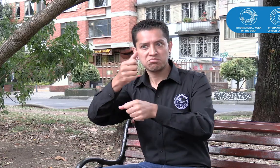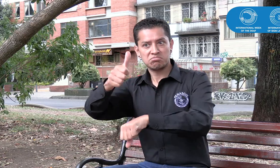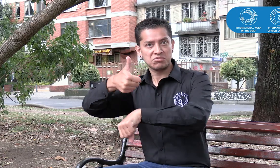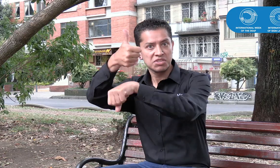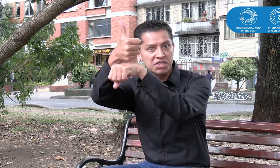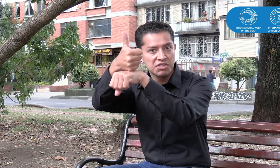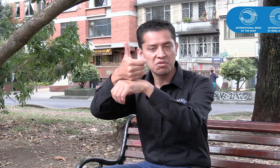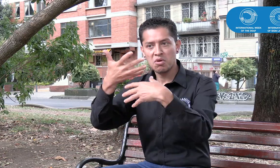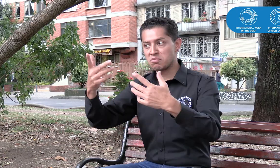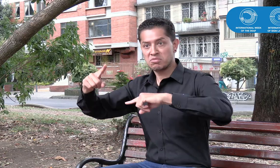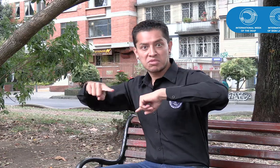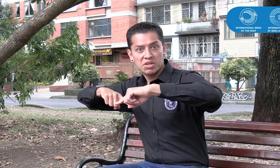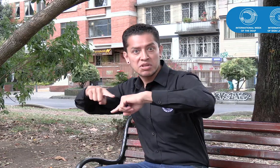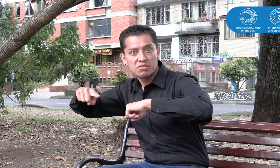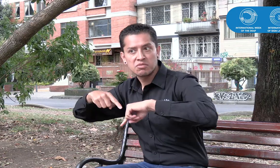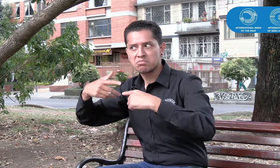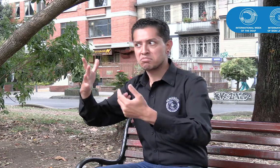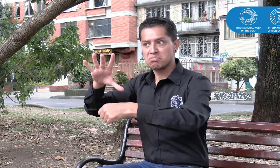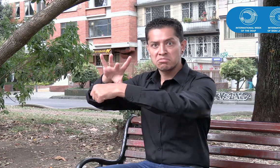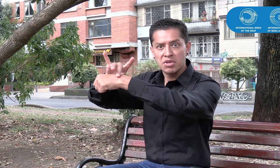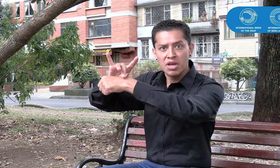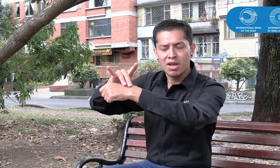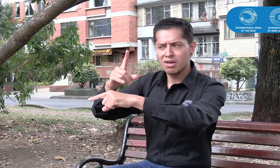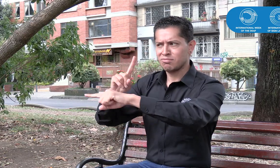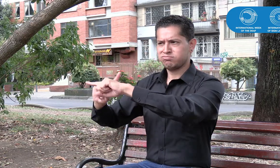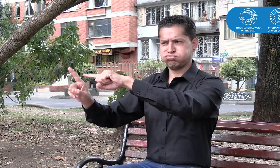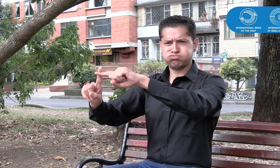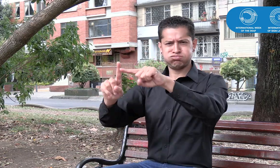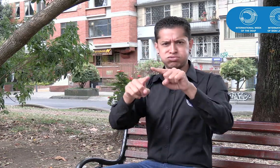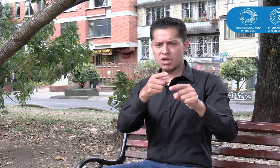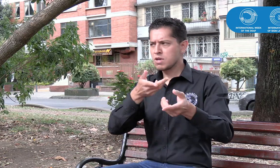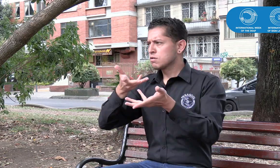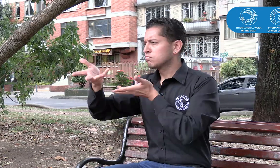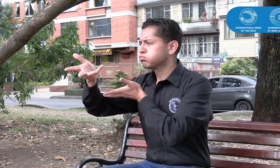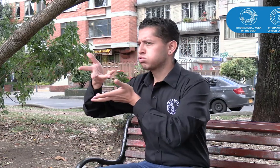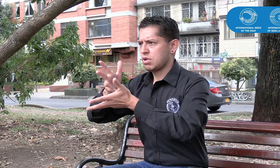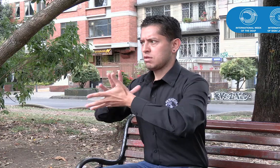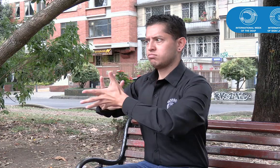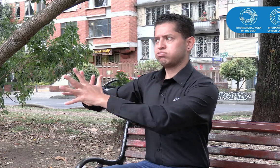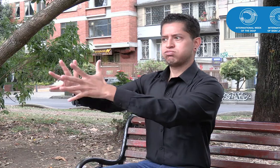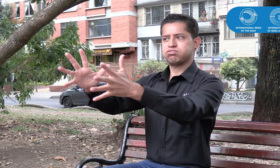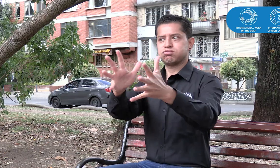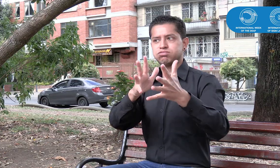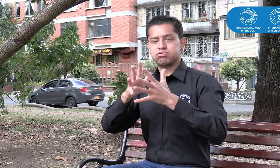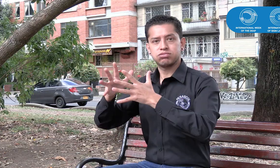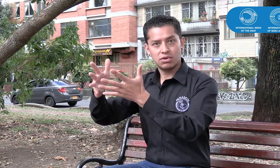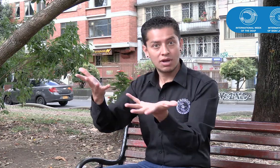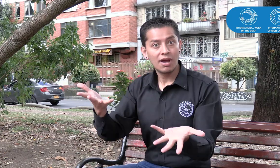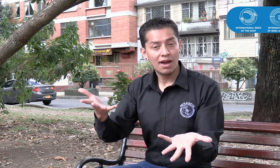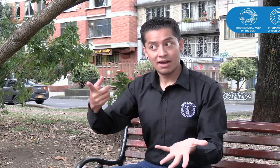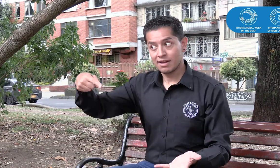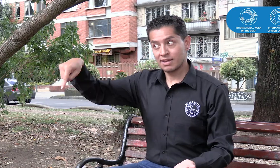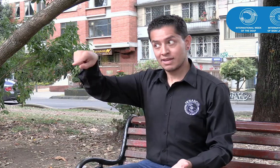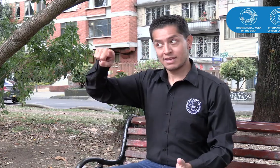administración, o en el sector salud, y muchos otros más. El cambio de paradigma por parte del Estado, las